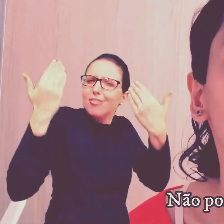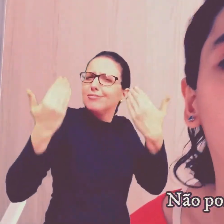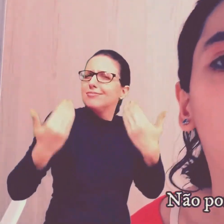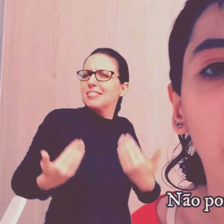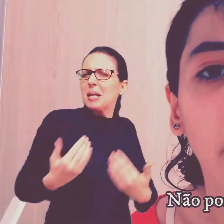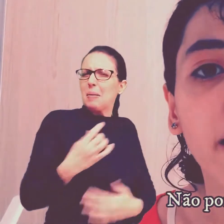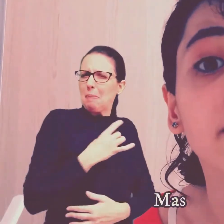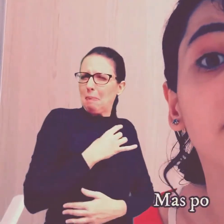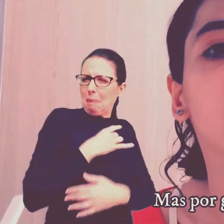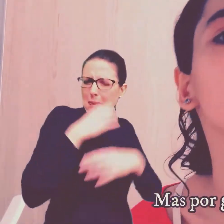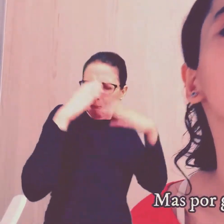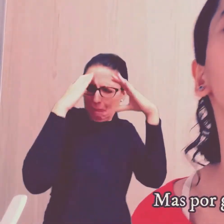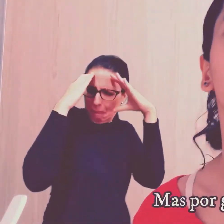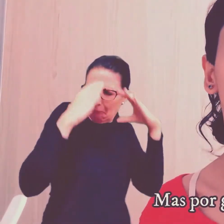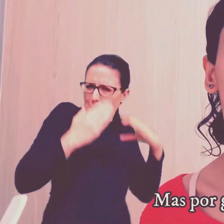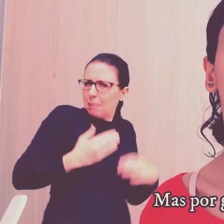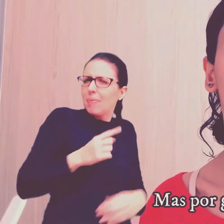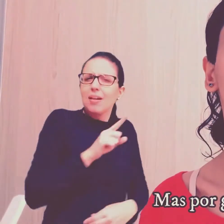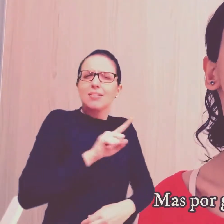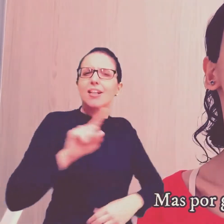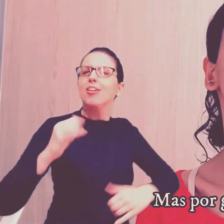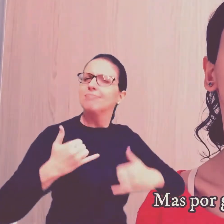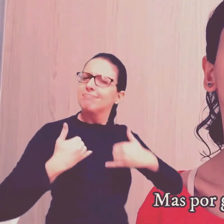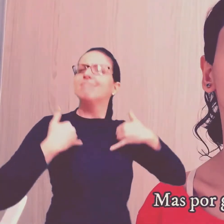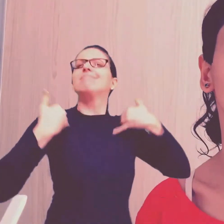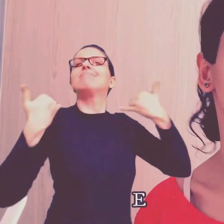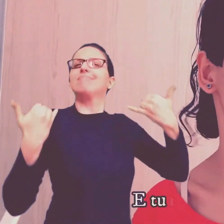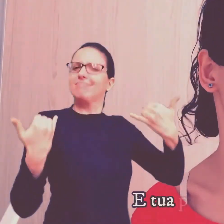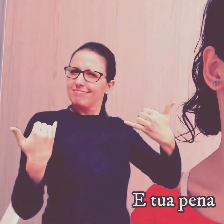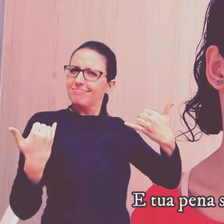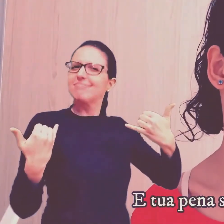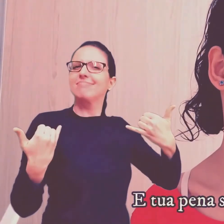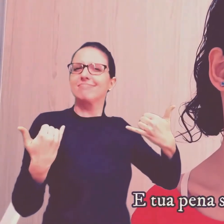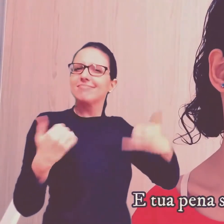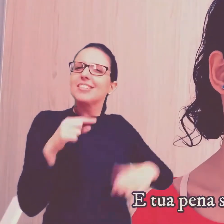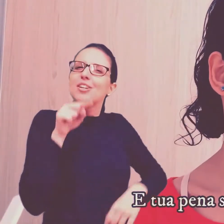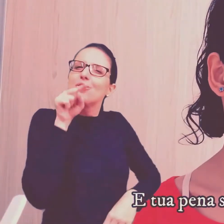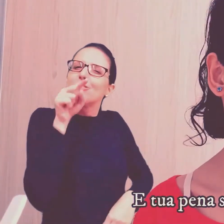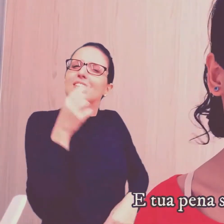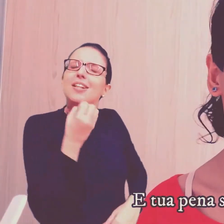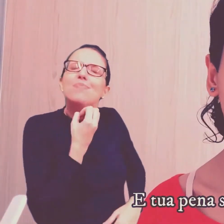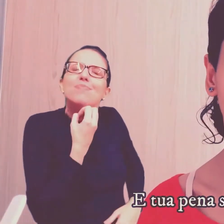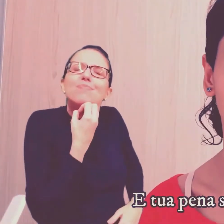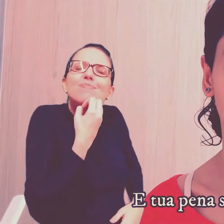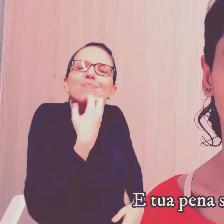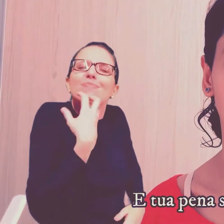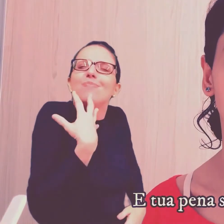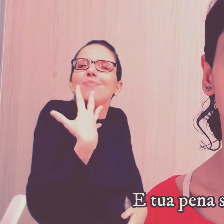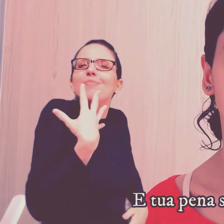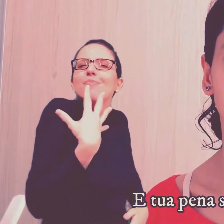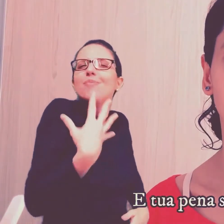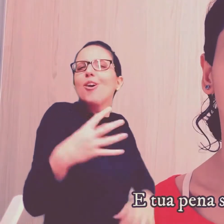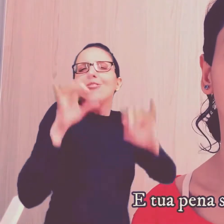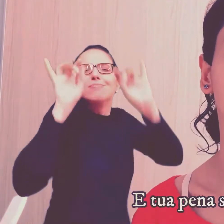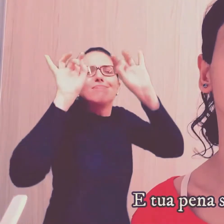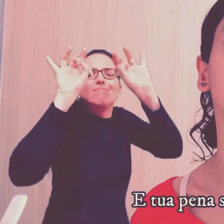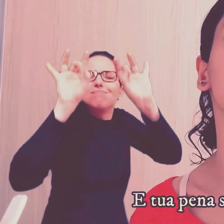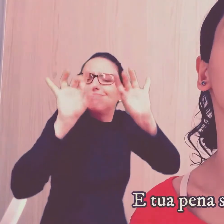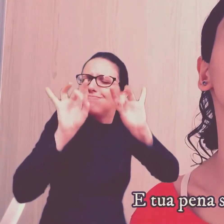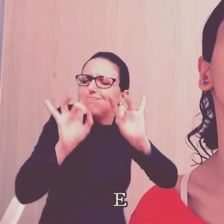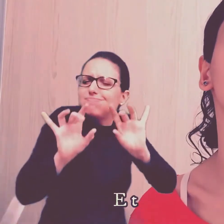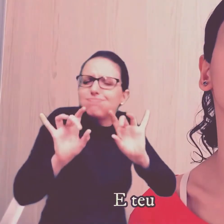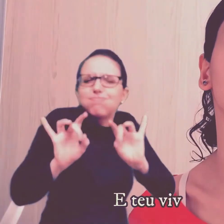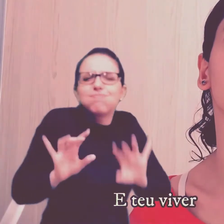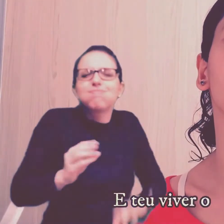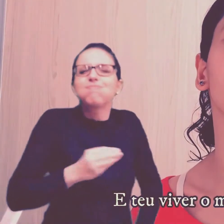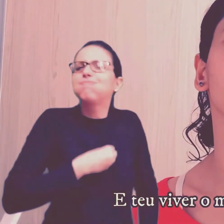não por medo, mas por grandeza. E tua pena estarece